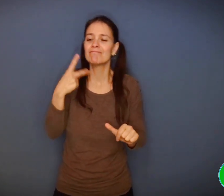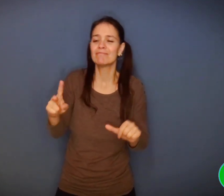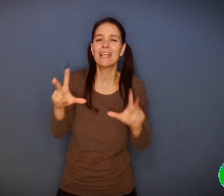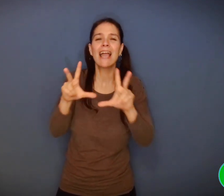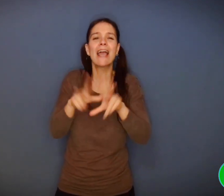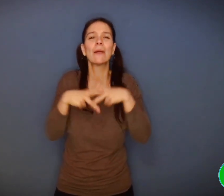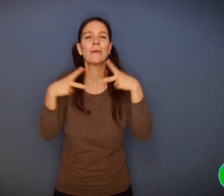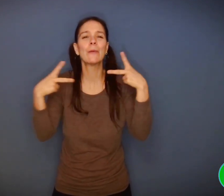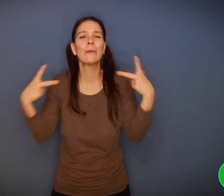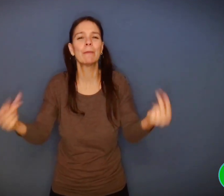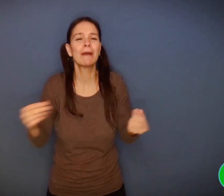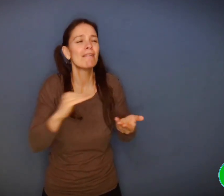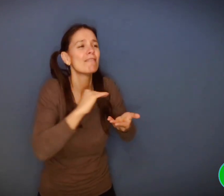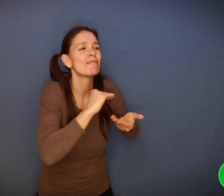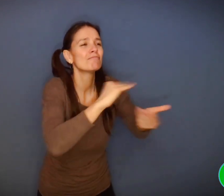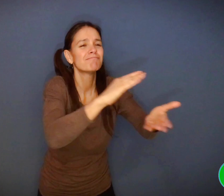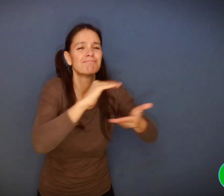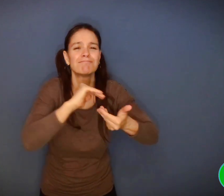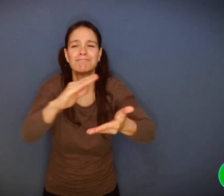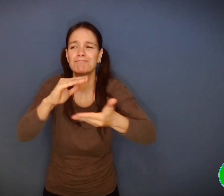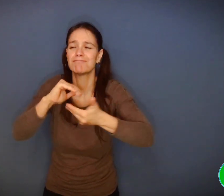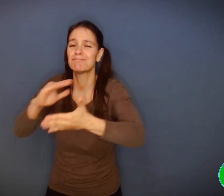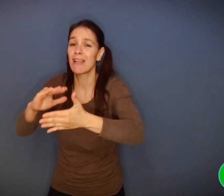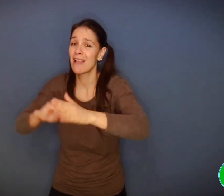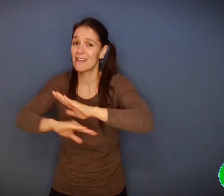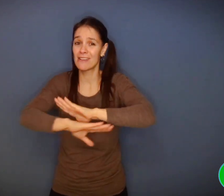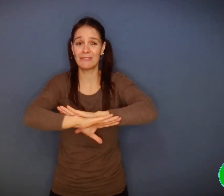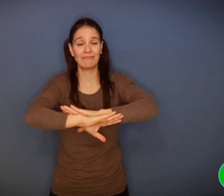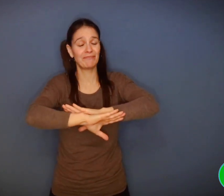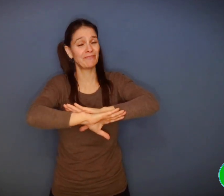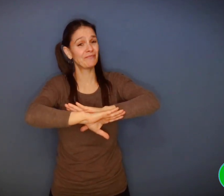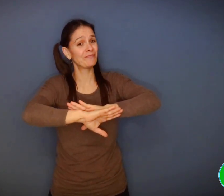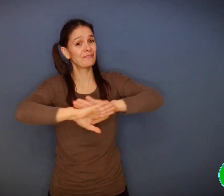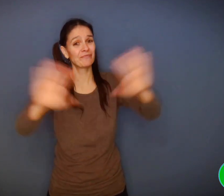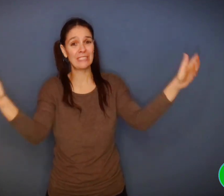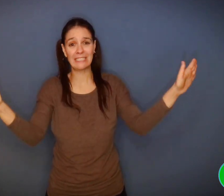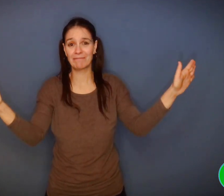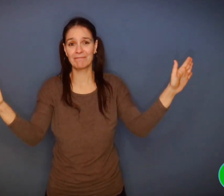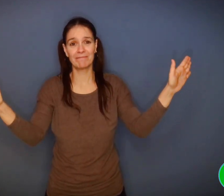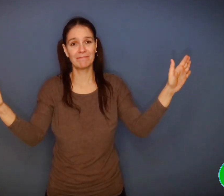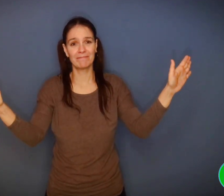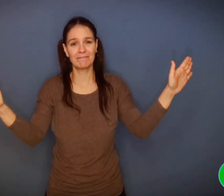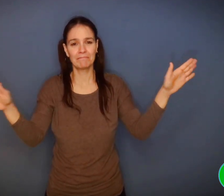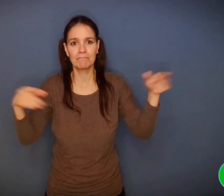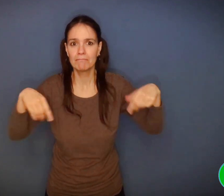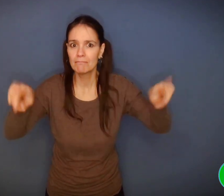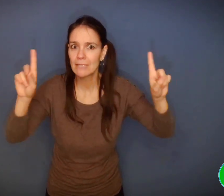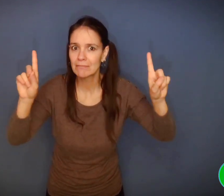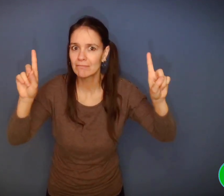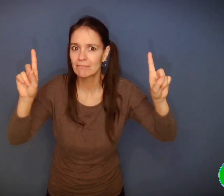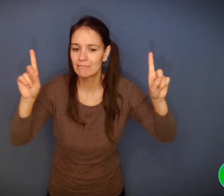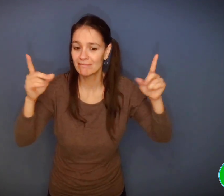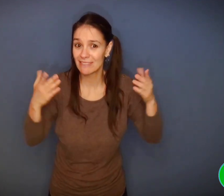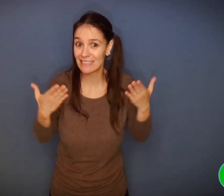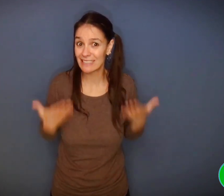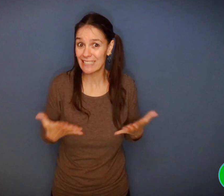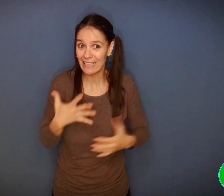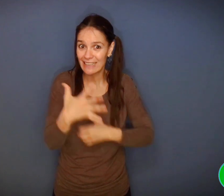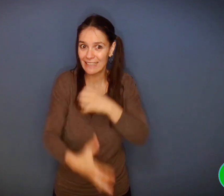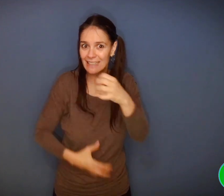a une grande famille à nourrir. » Plus question de distribuer ses légumes. » Mais, tout de